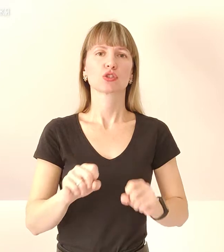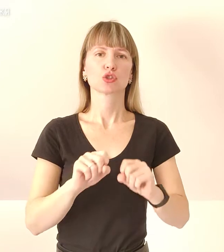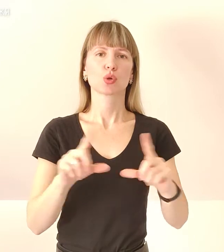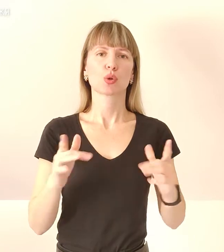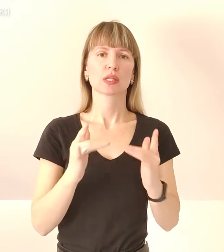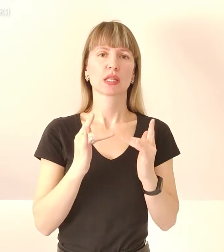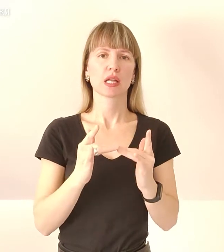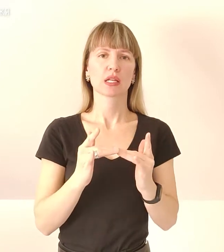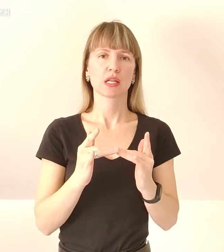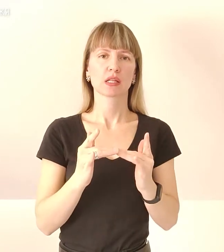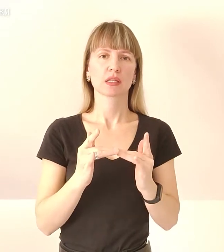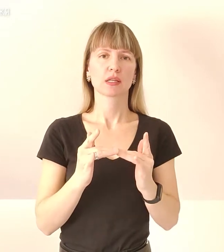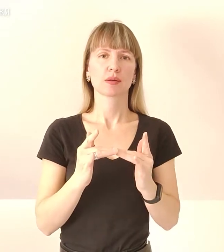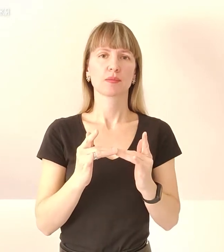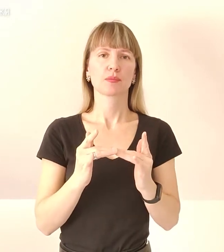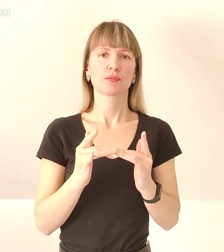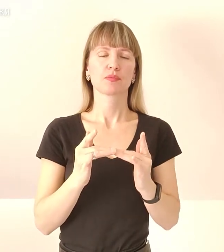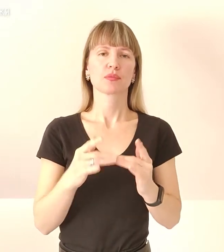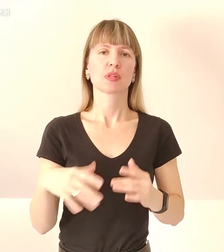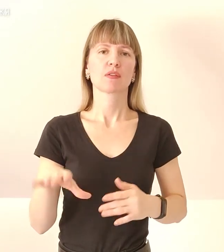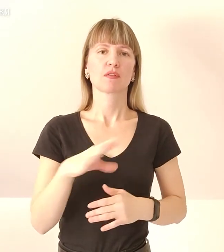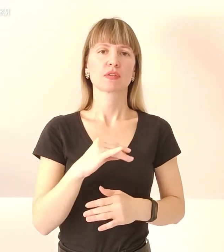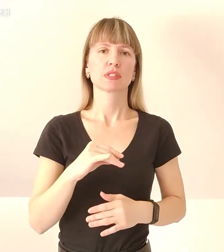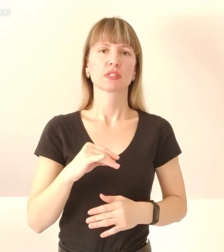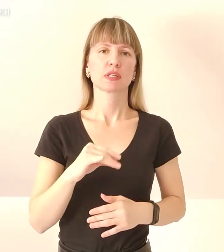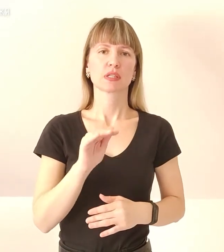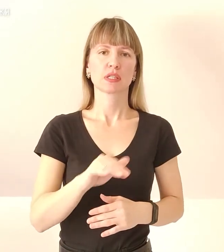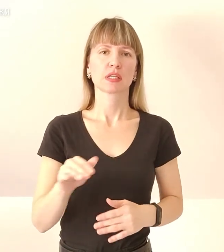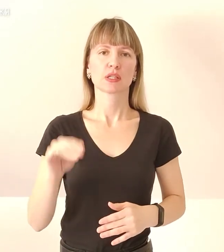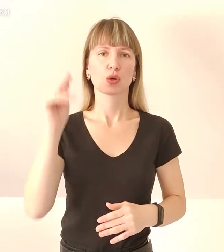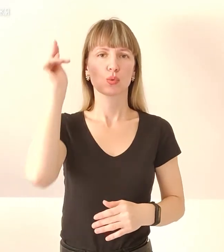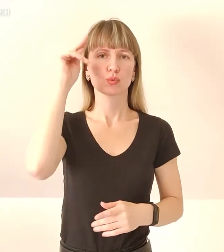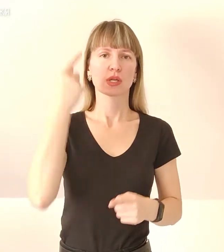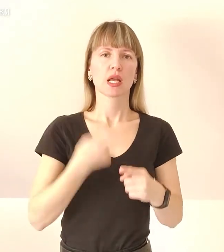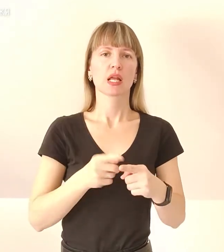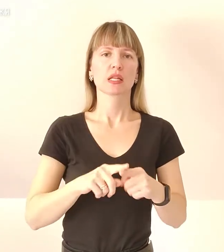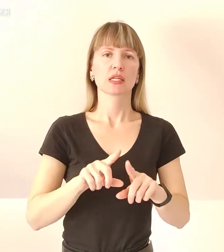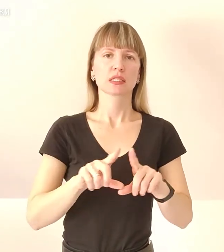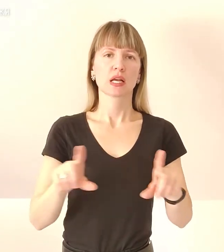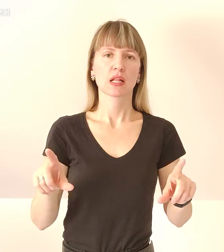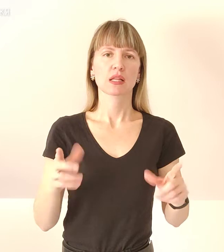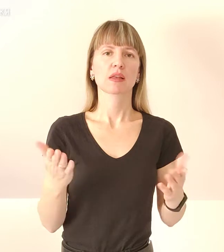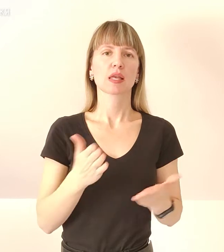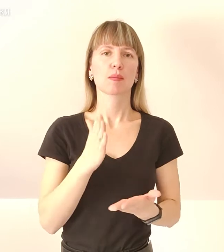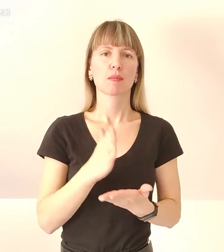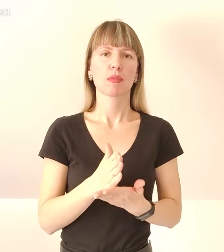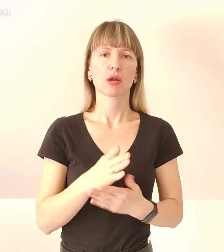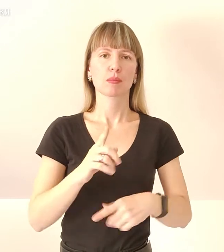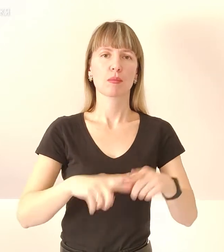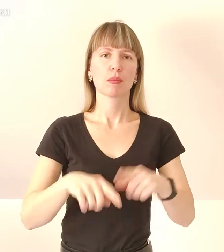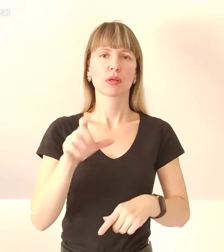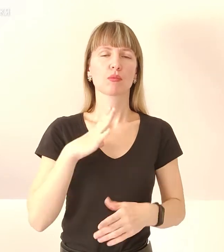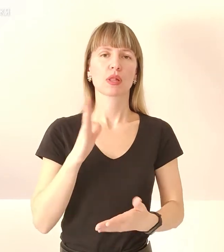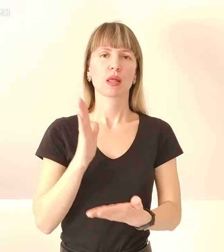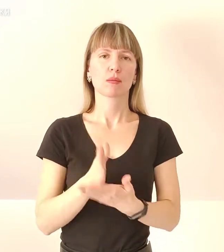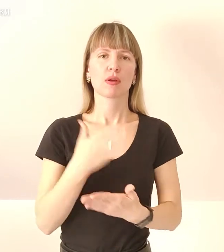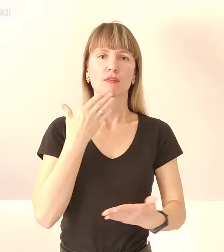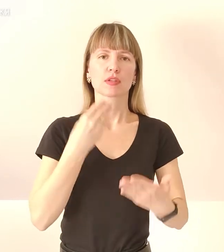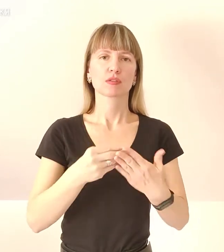інтернати, всі вихованці і учні таких закладів, які мають батьків, були направлені в свої родини